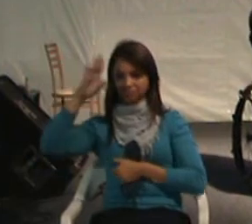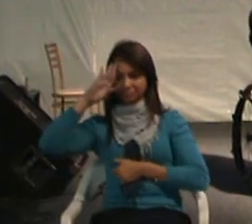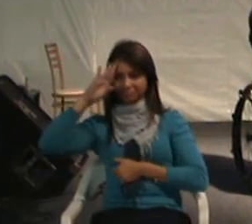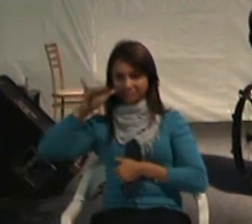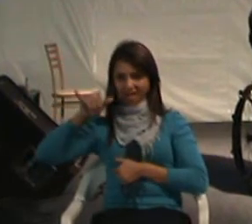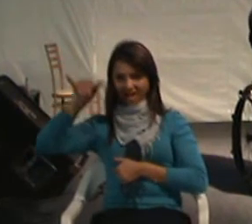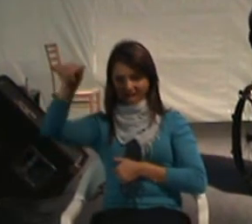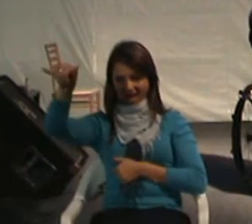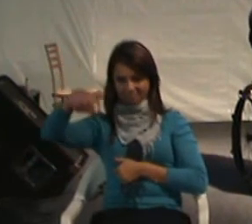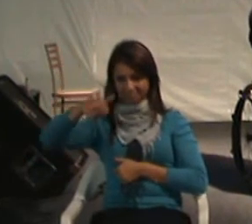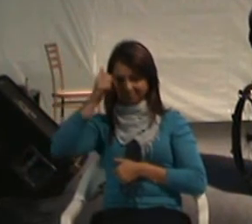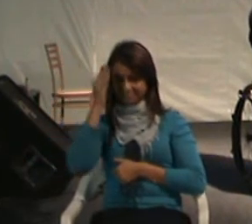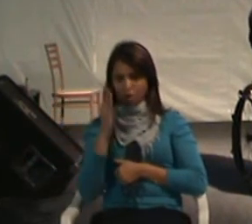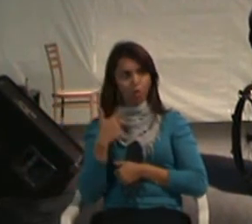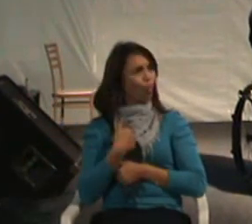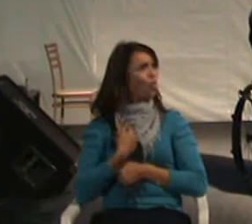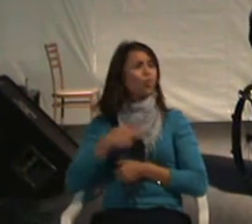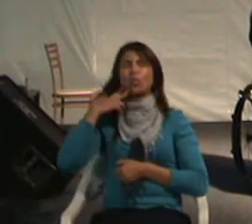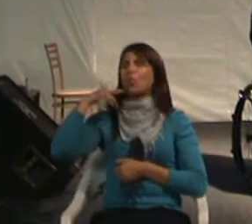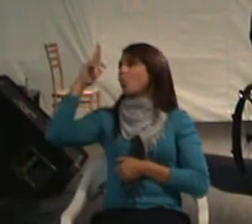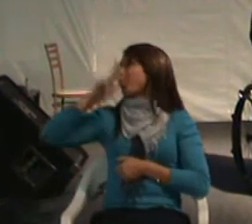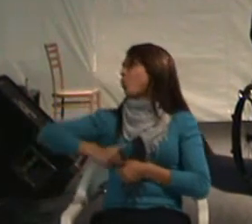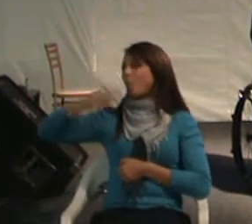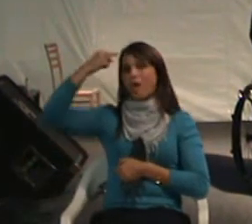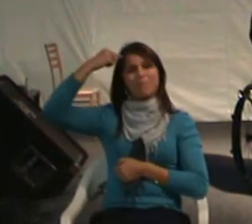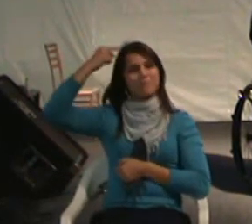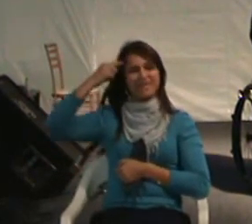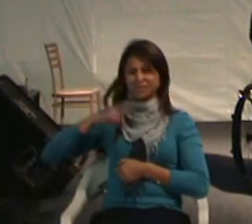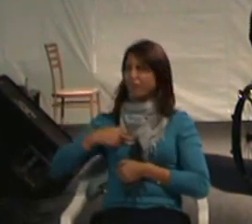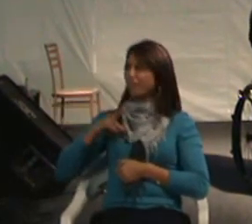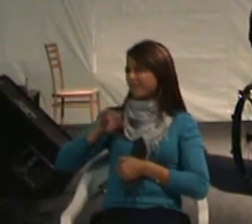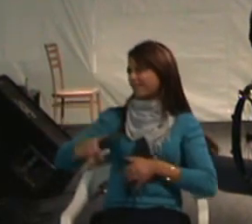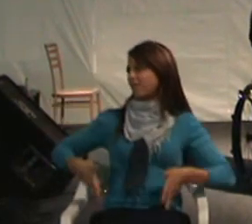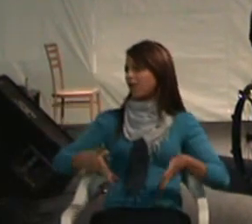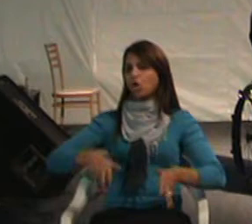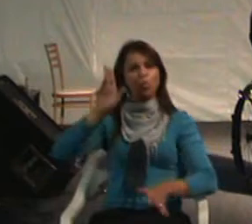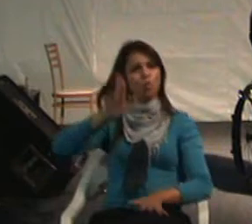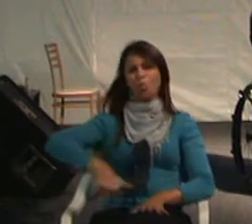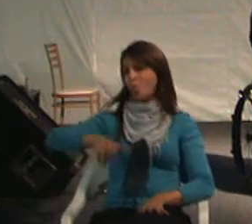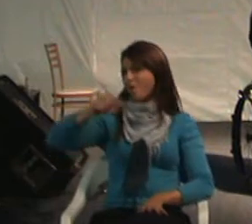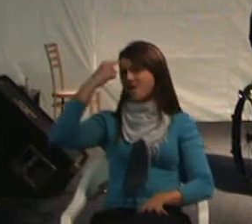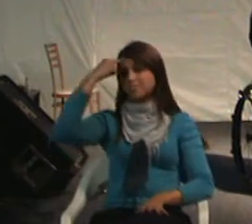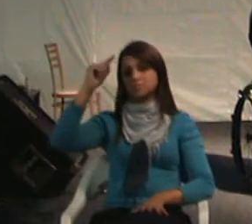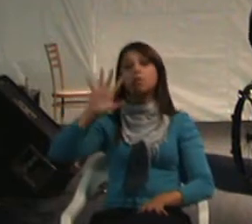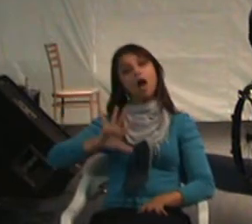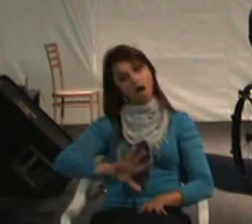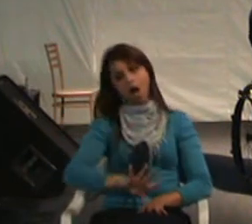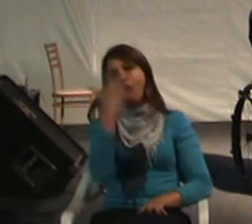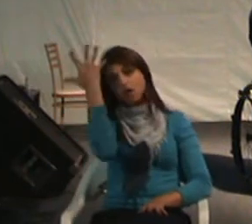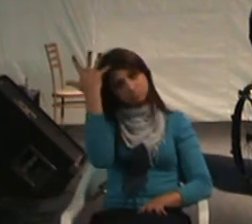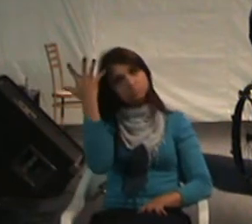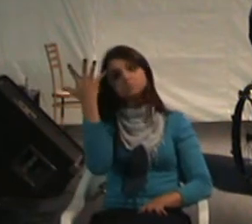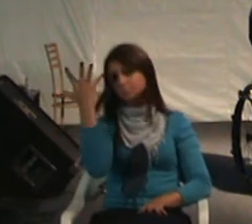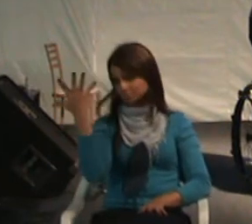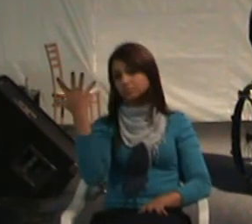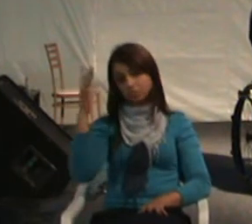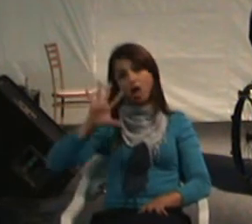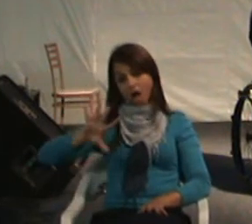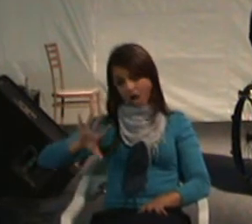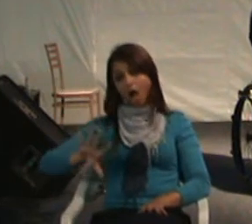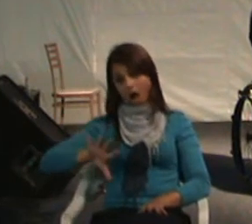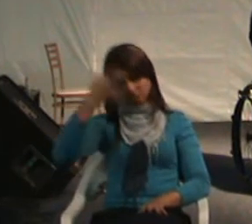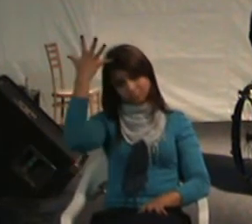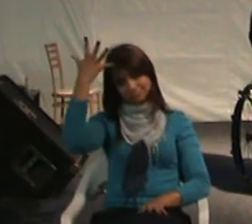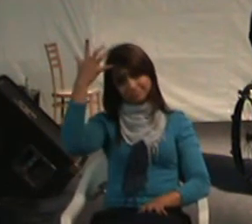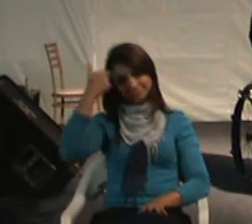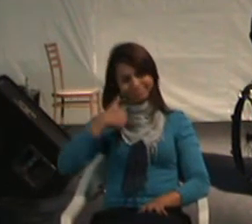pensei que ia me utilizar, cedo ou tarde, que usar cadeira de rodas. Mas isso aconteceu. Aconteceu e eu tive